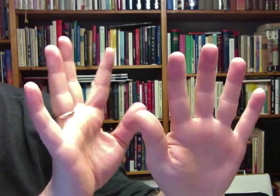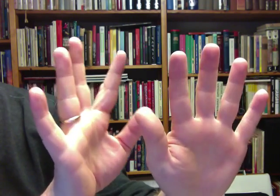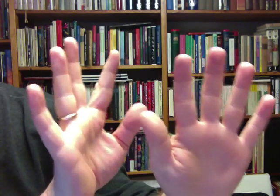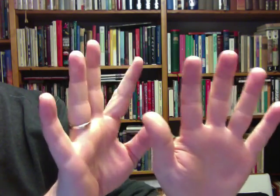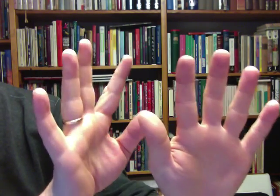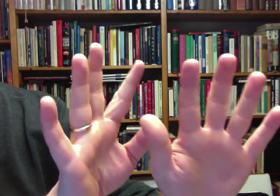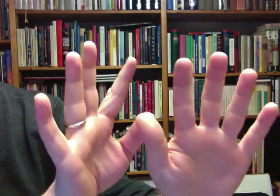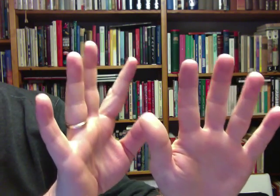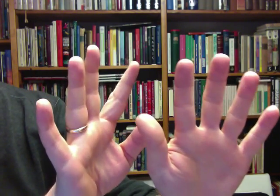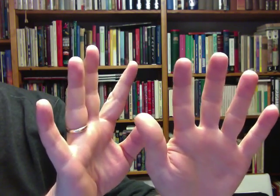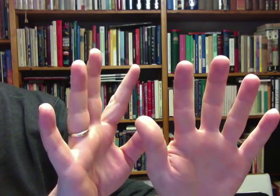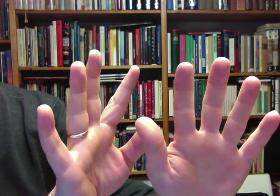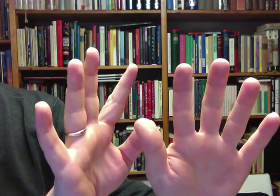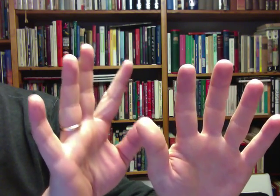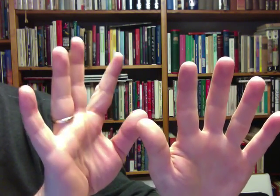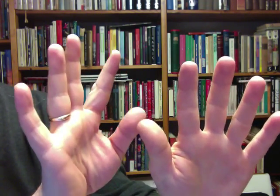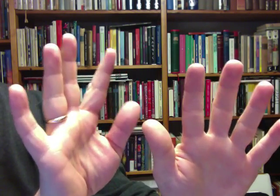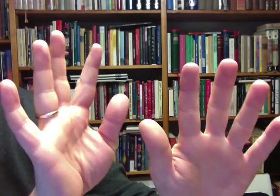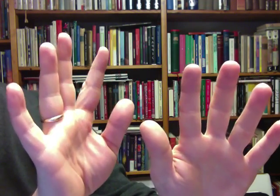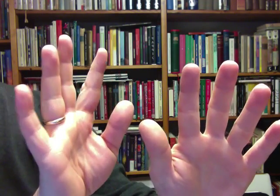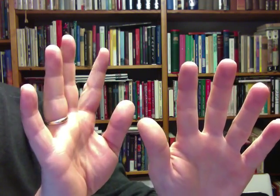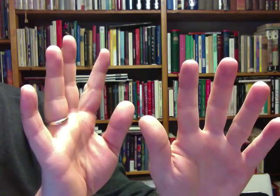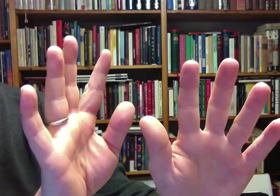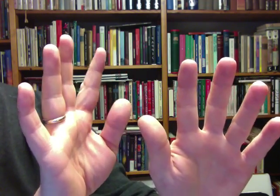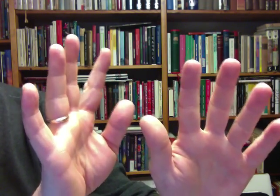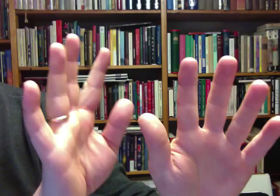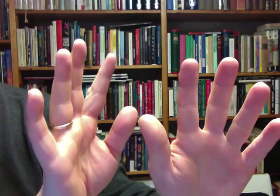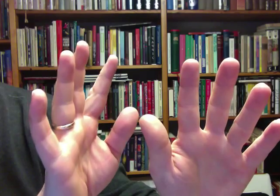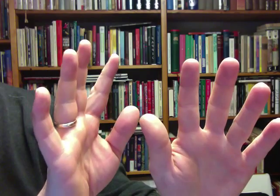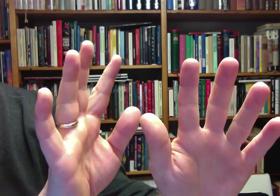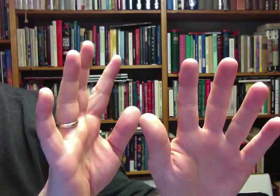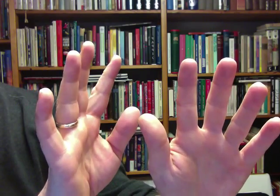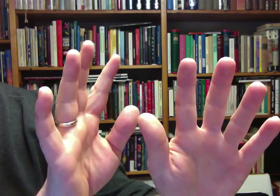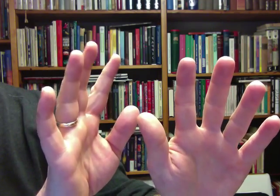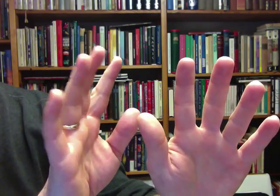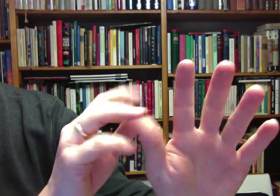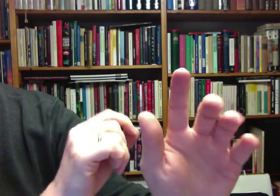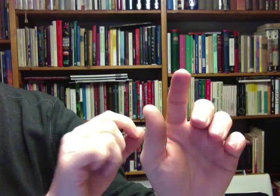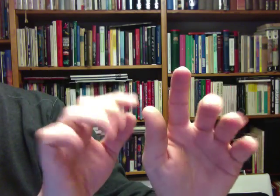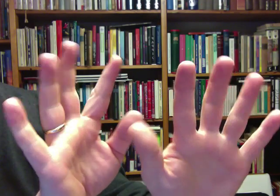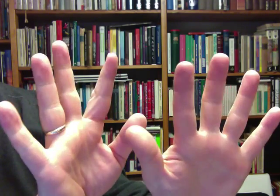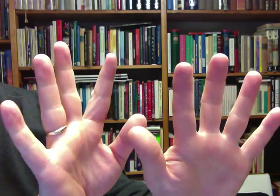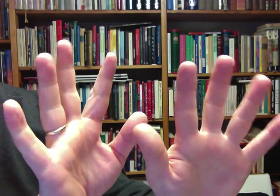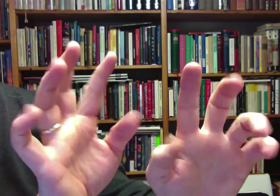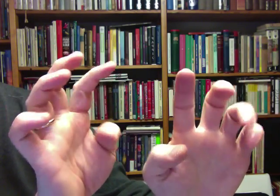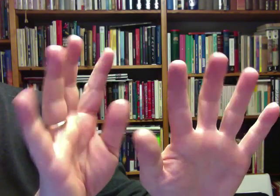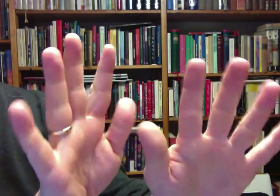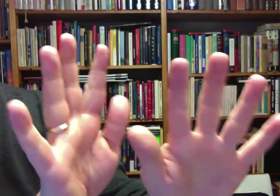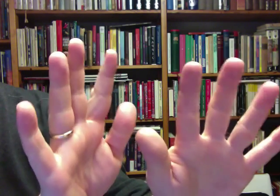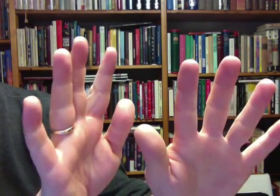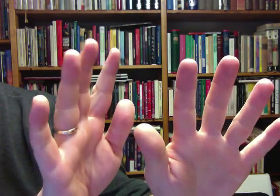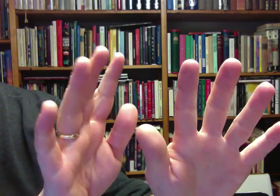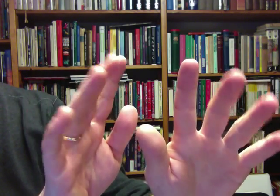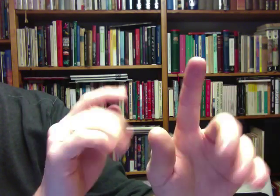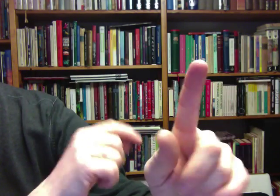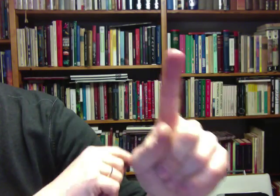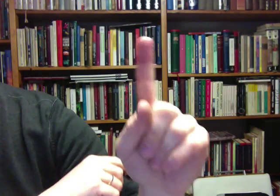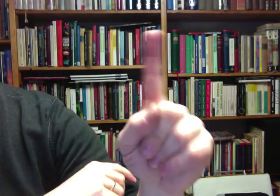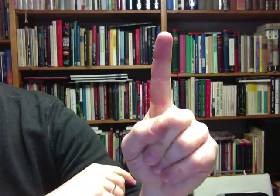rippikoululaisia varten suunnitelma tällainen muistamissääntö. Eli sormien lukumäärä auttaa